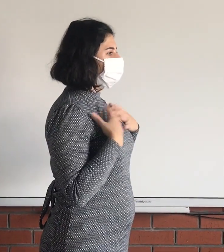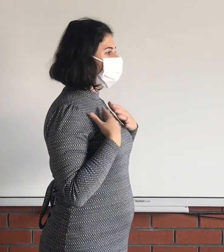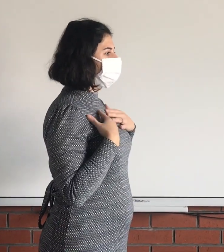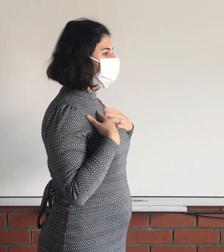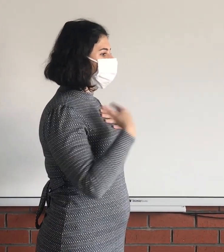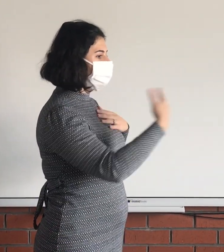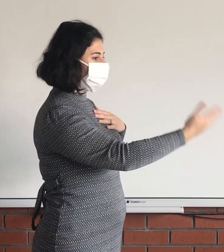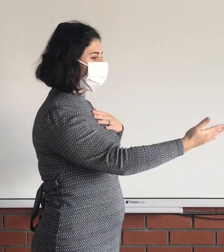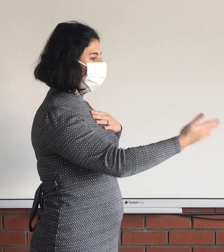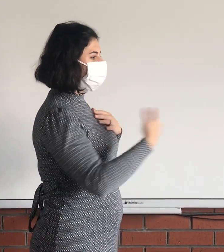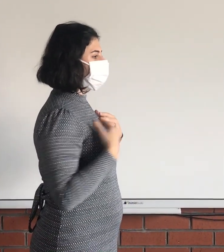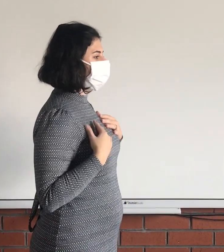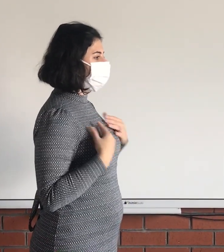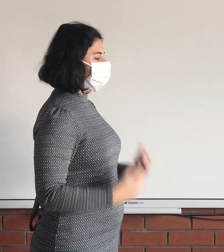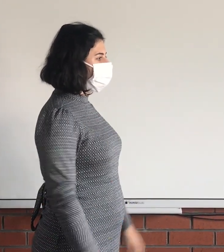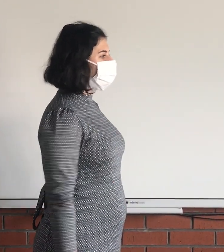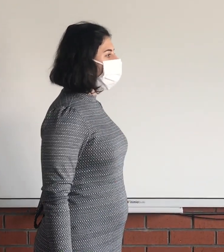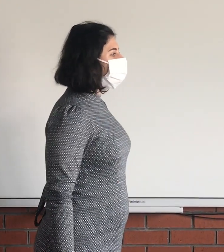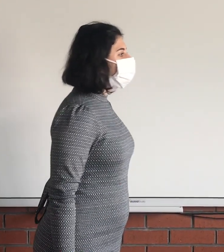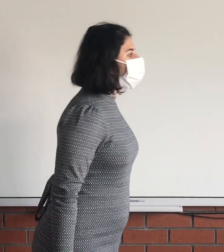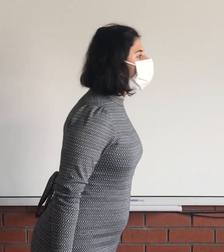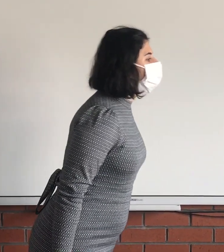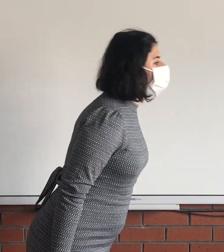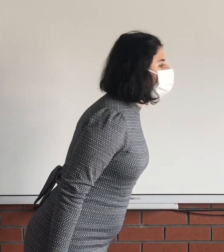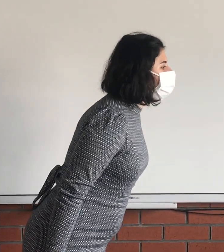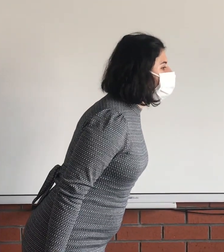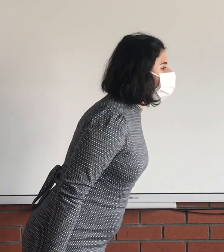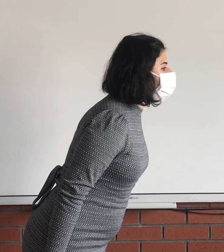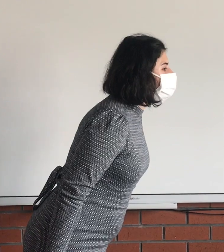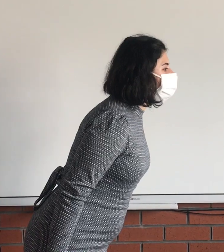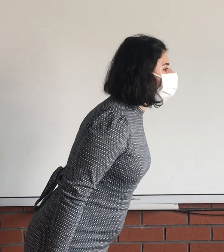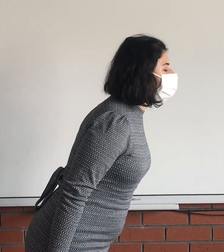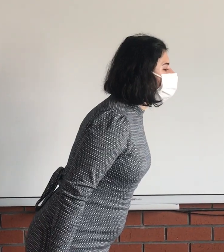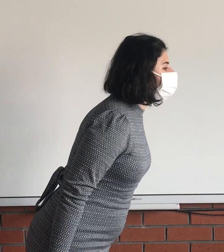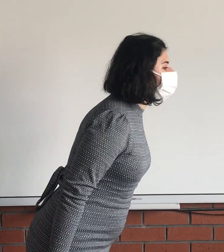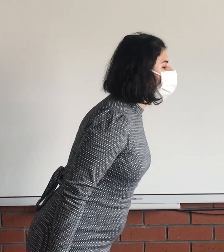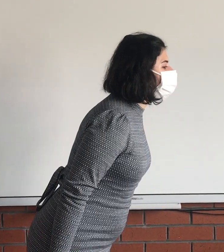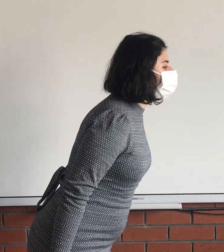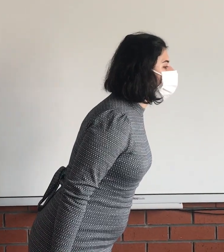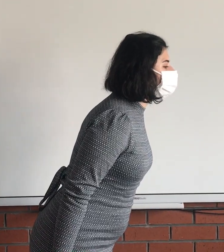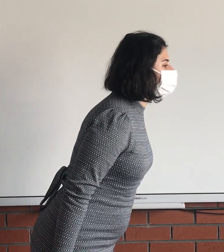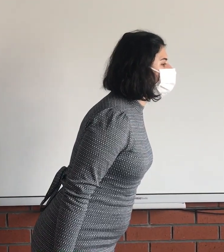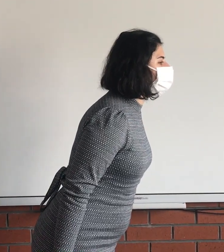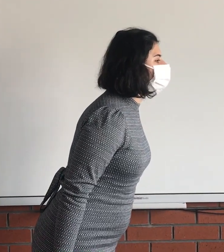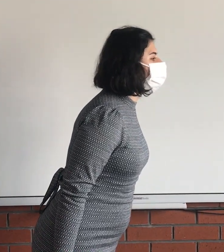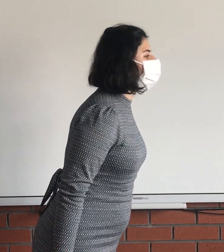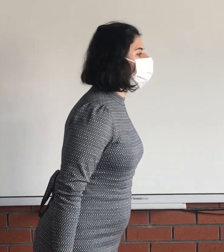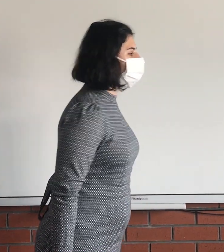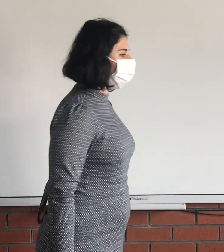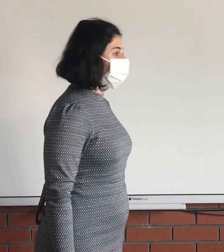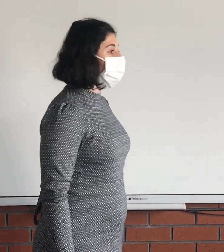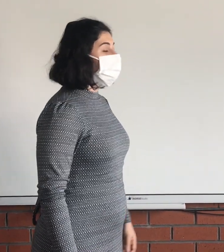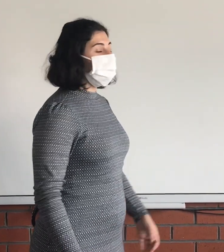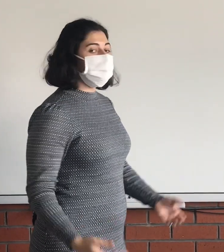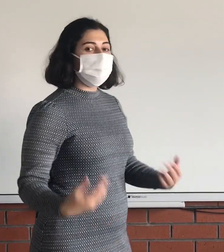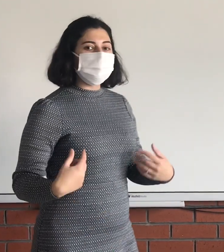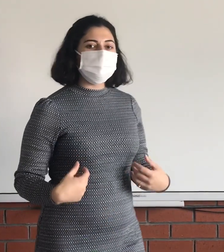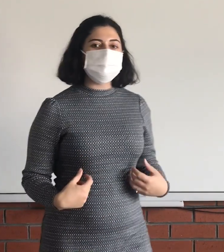karayım karşımda deniz varsa şu şekilde gidersem ben burunu canlandırmış olurum. Ama körfez